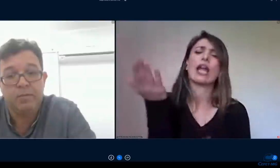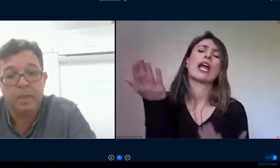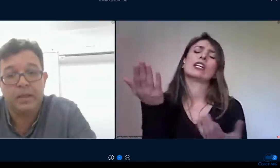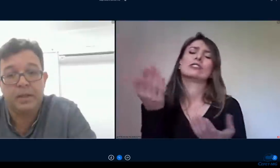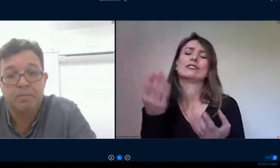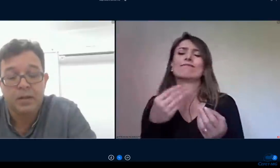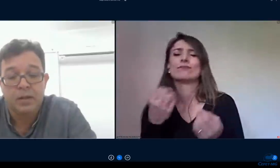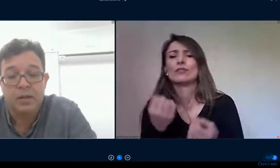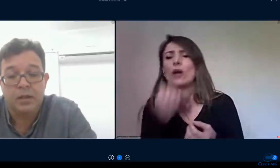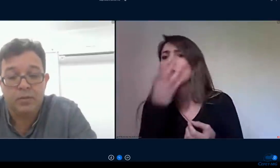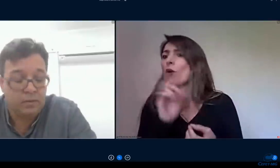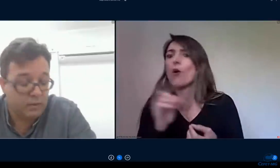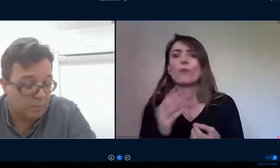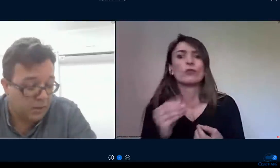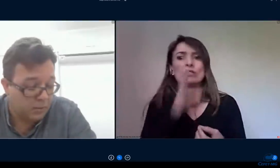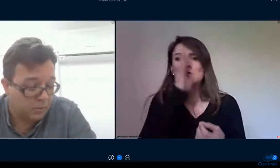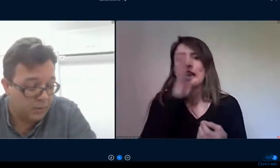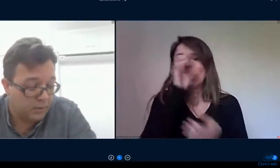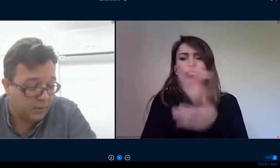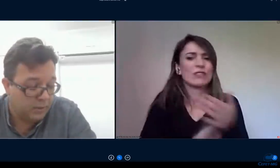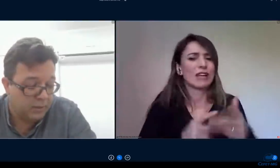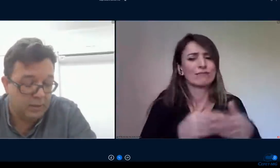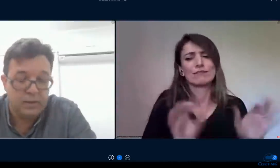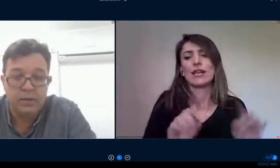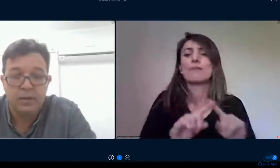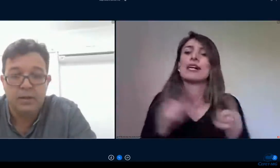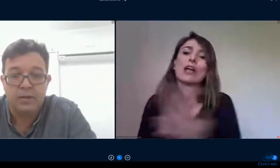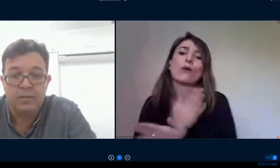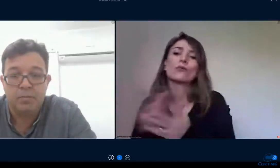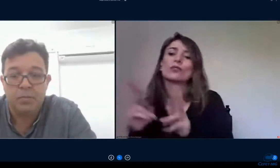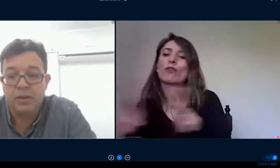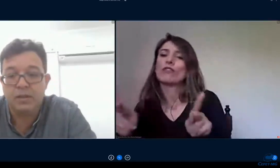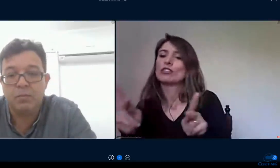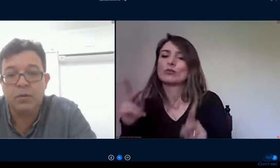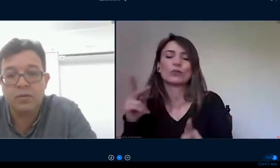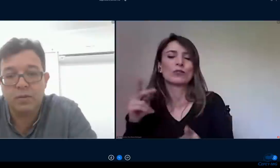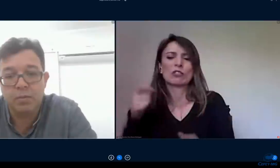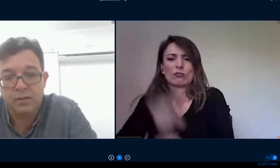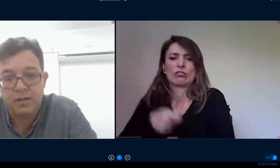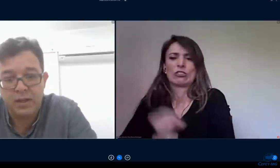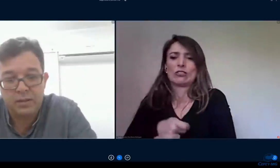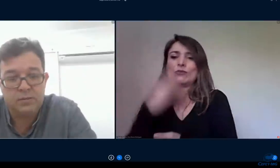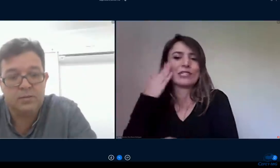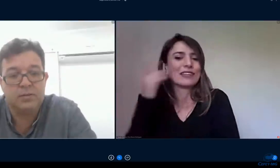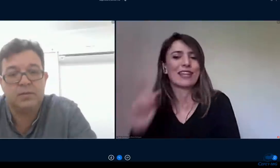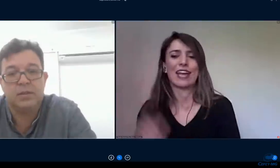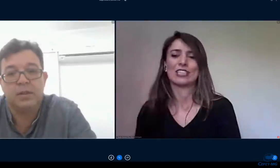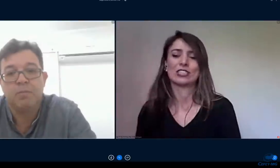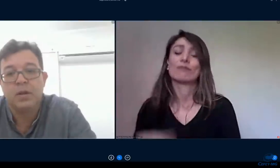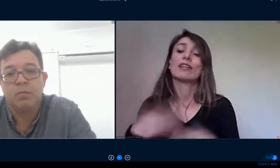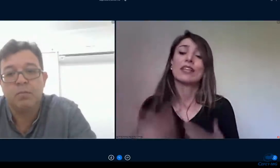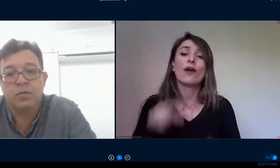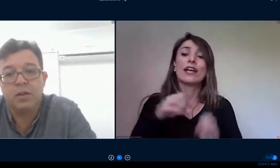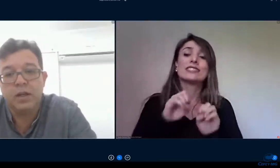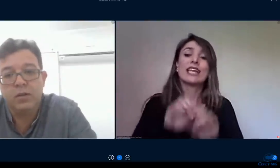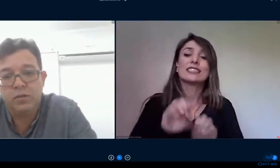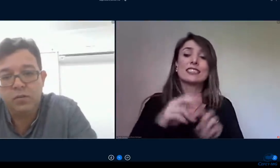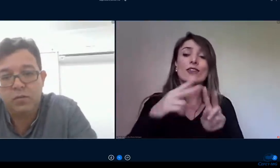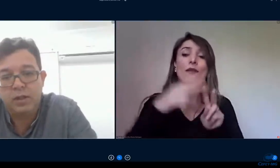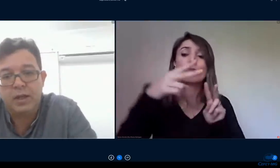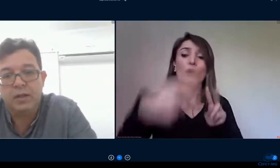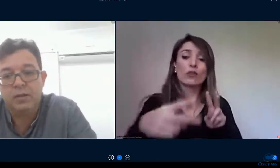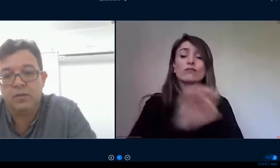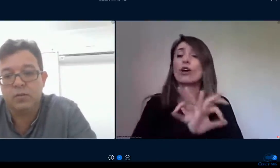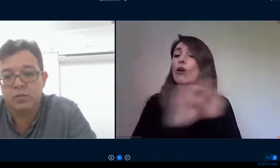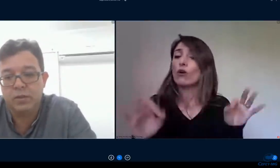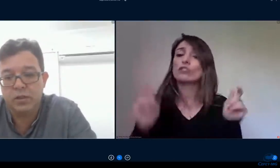é esse né o ensino remoto ele possibilita muitos aprendizados né muitos ganhos